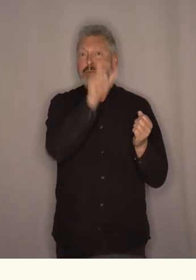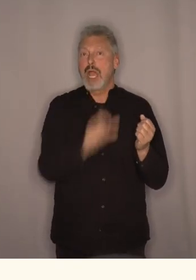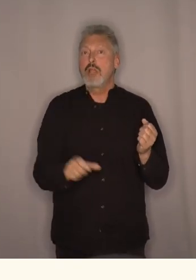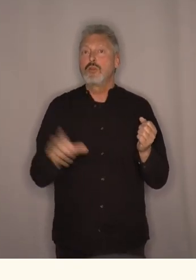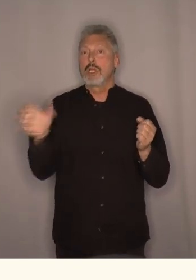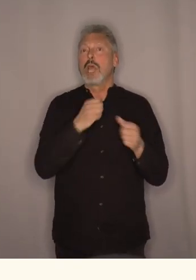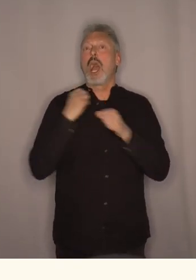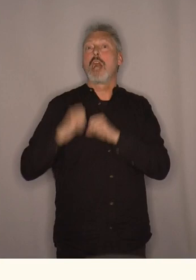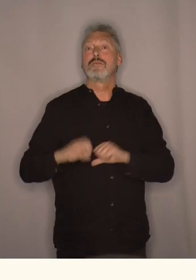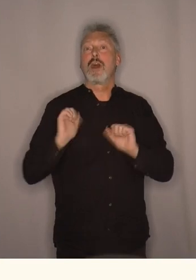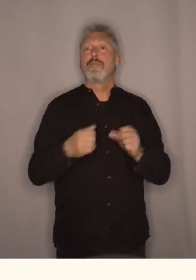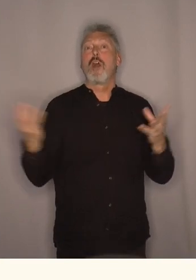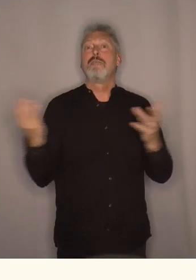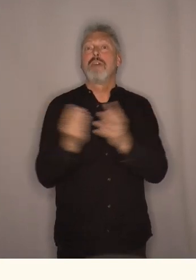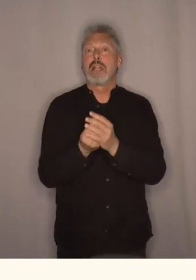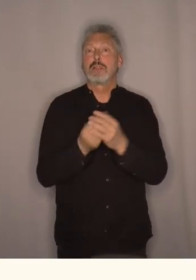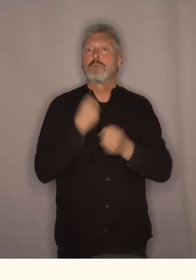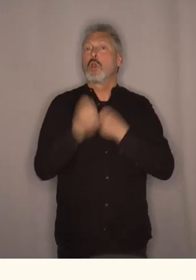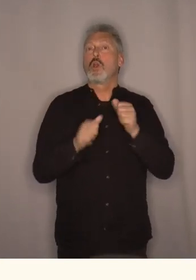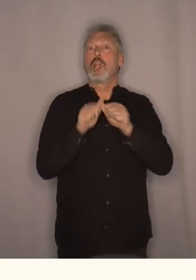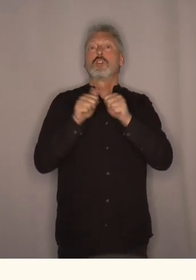for fellesskapet og gjøre en stor forskjell